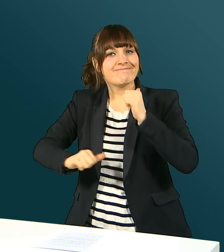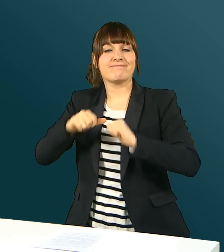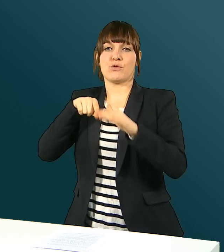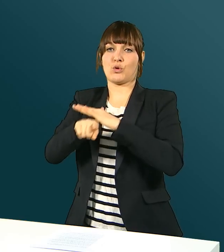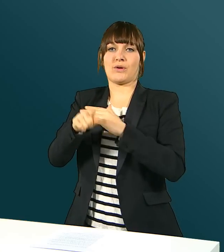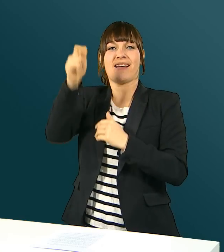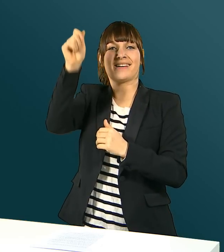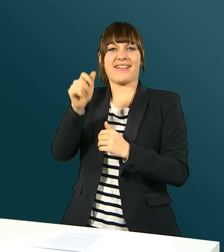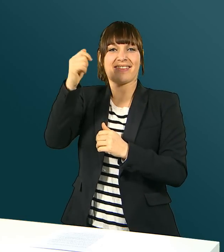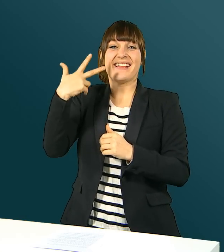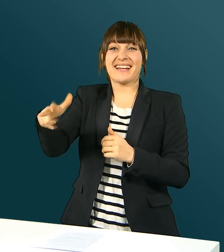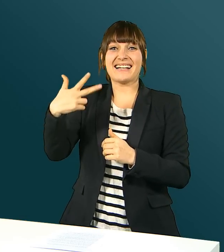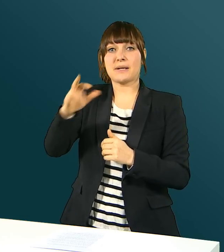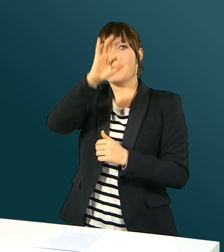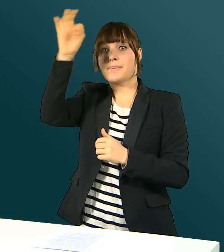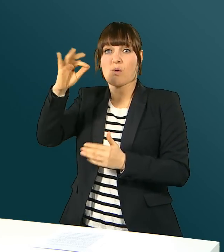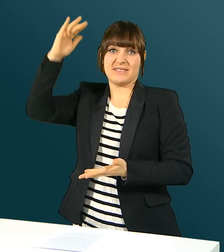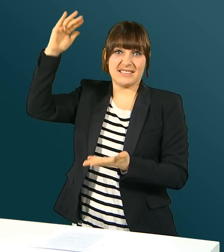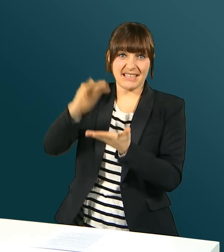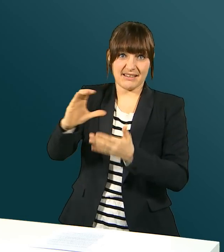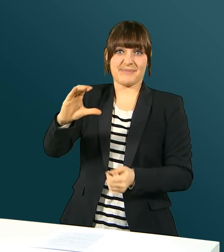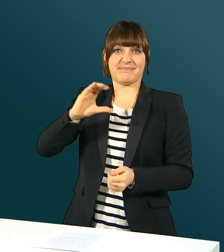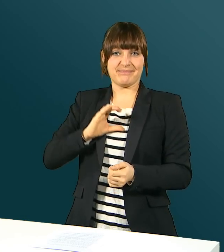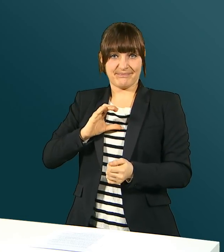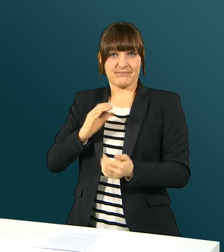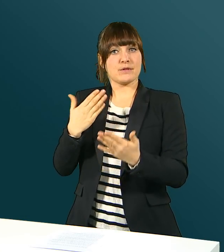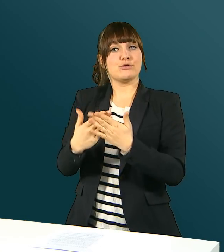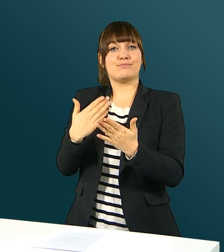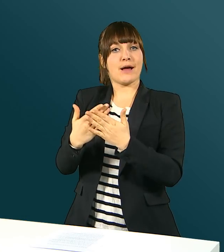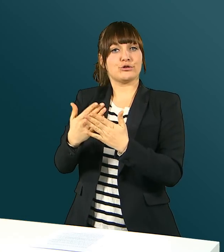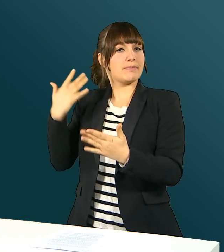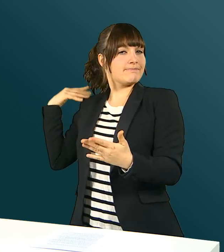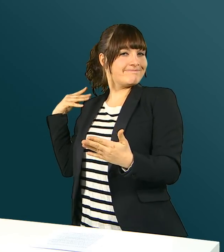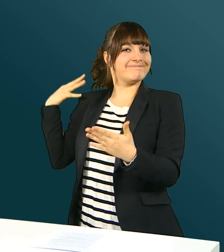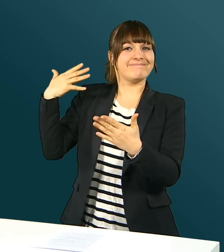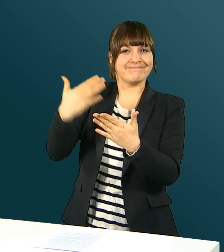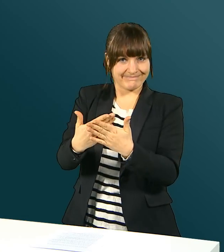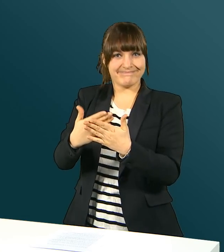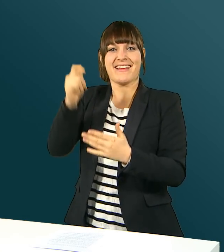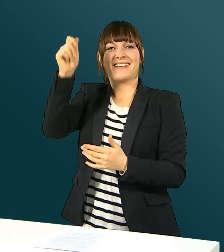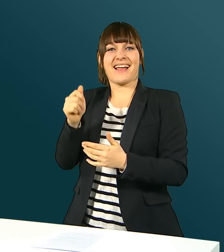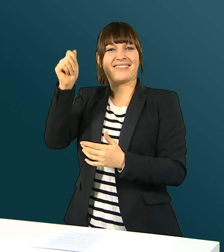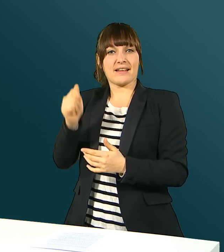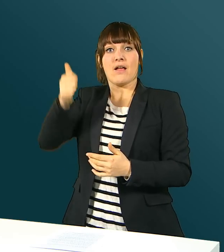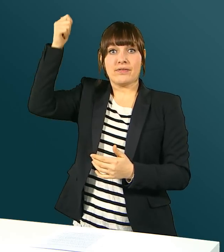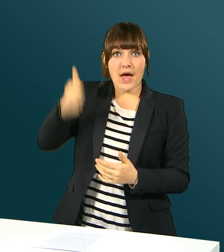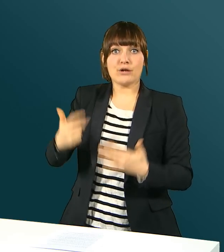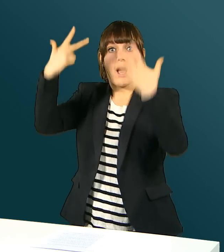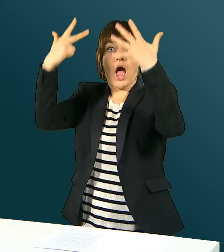Sie erhalten 33% weniger Rente. Zum Beispiel bei Anhin einer Rente